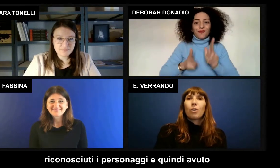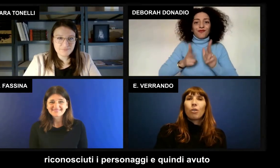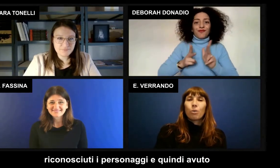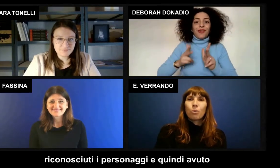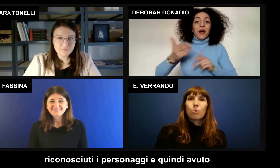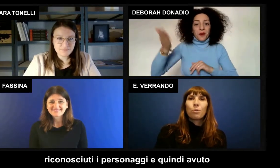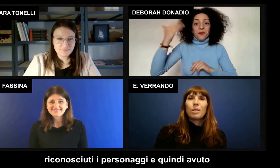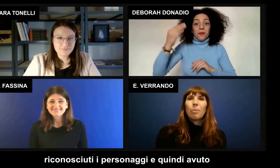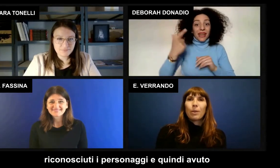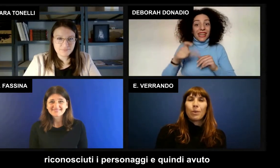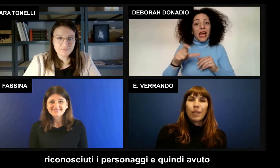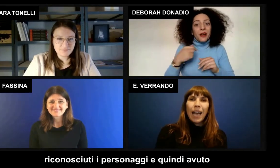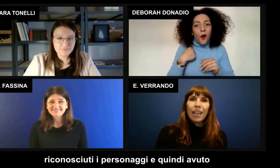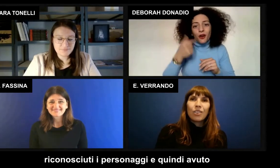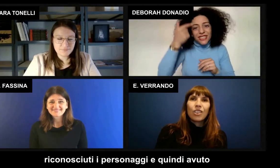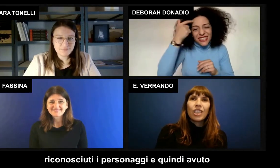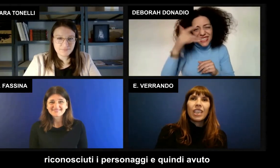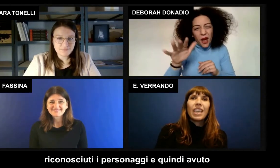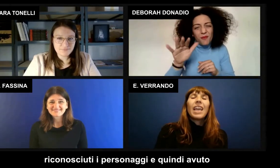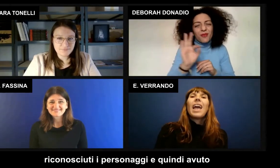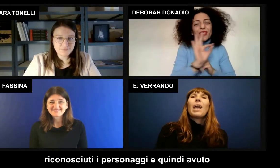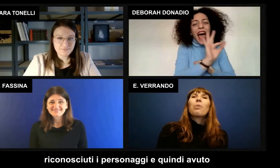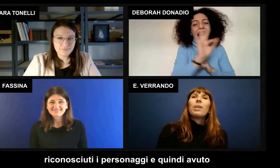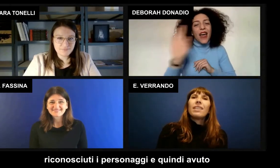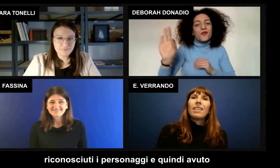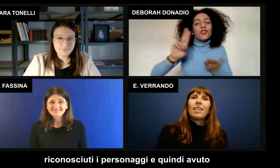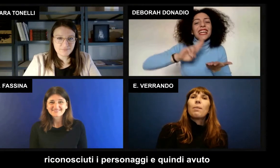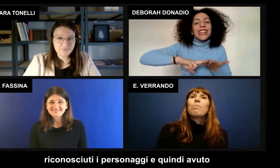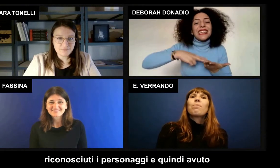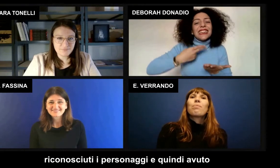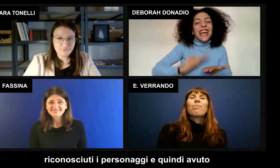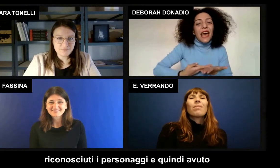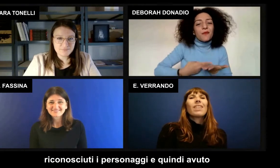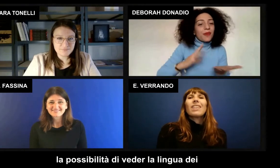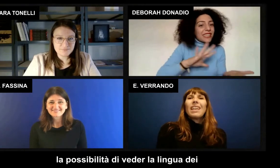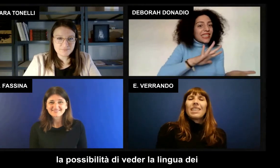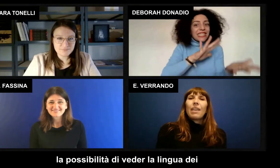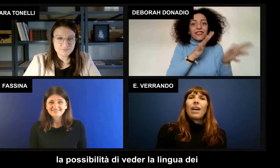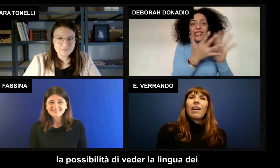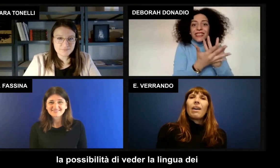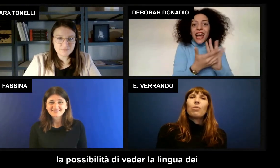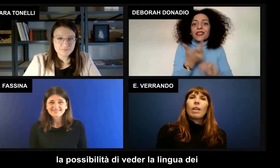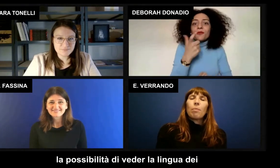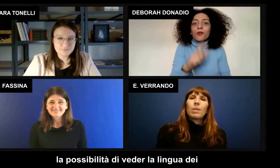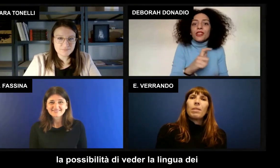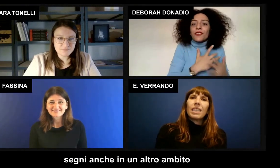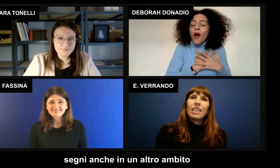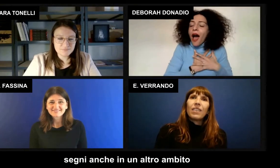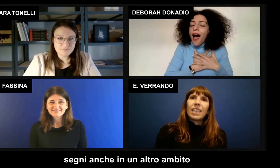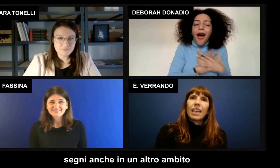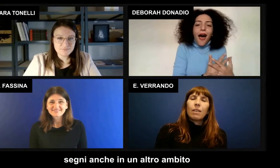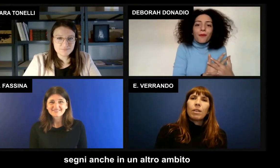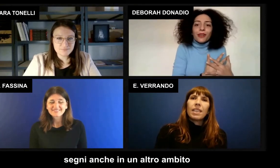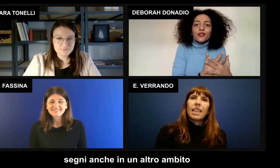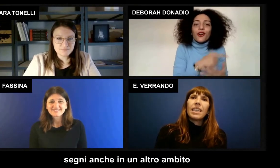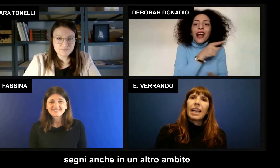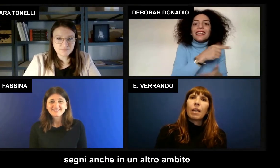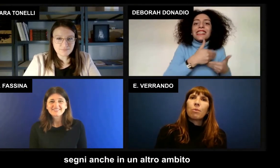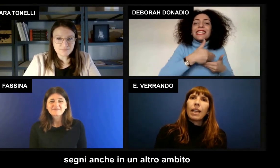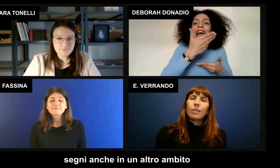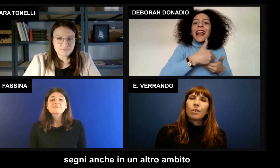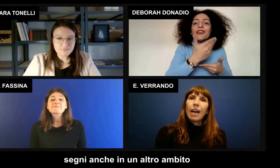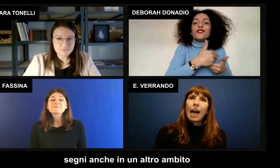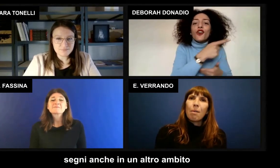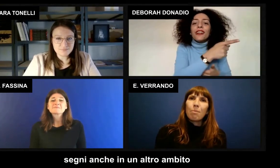riconosciuti i personaggi e quindi si è avuto la possibilità di vedere la lingua dei segni